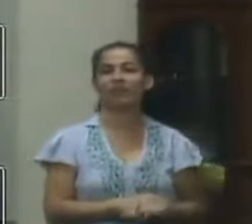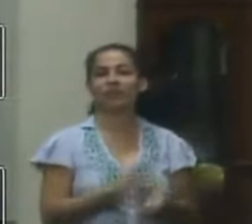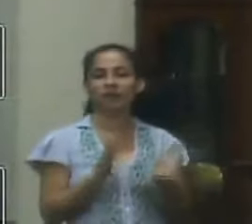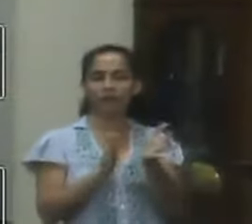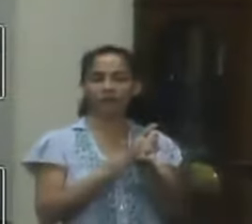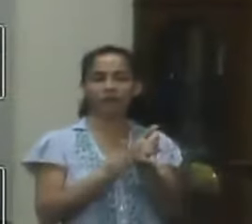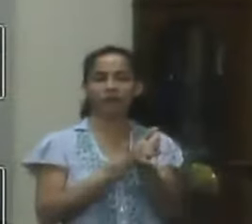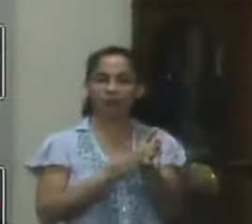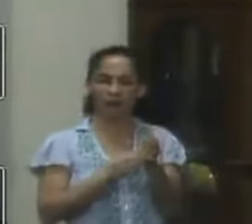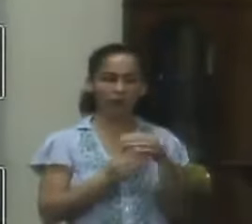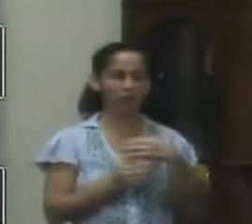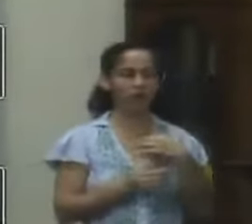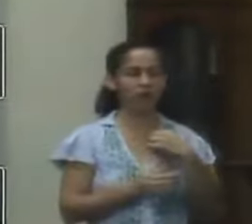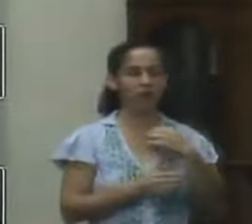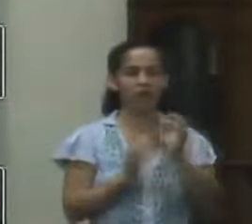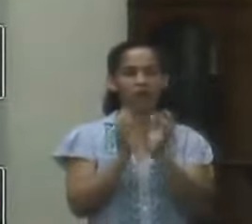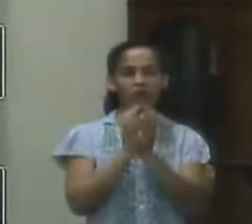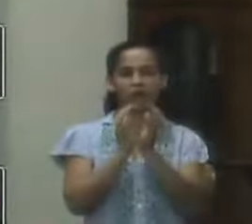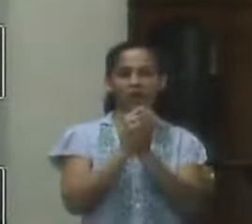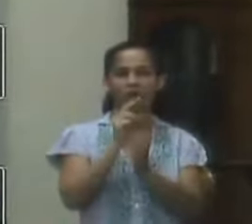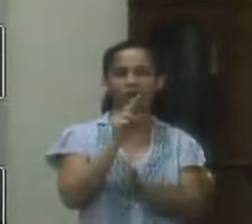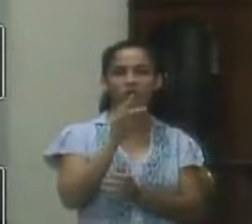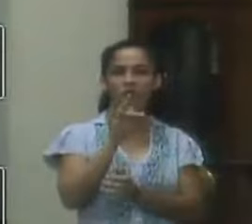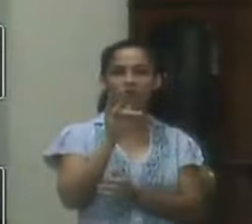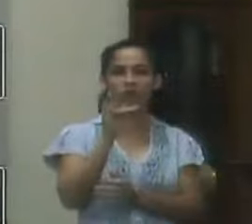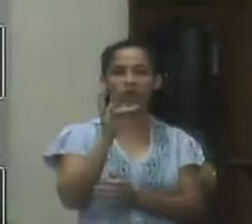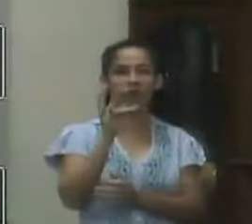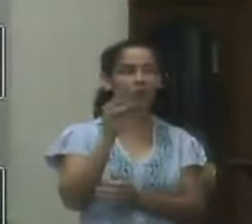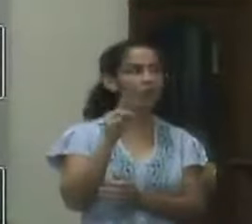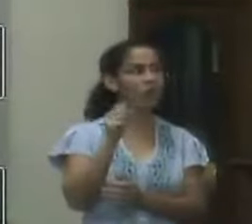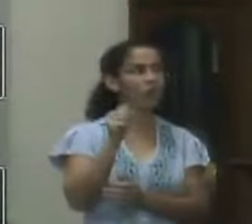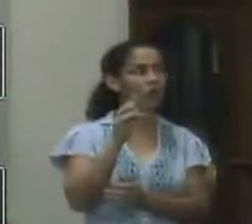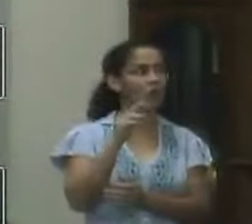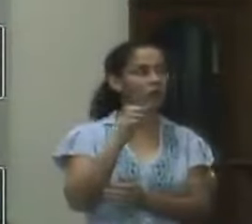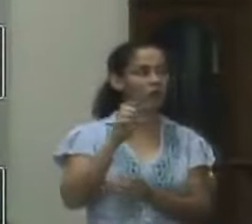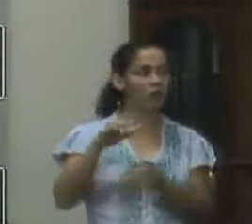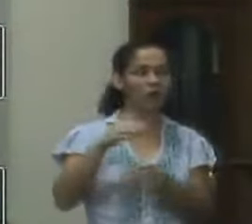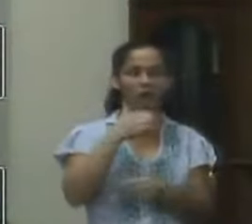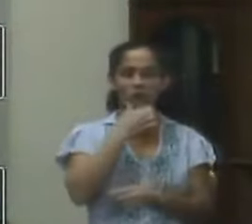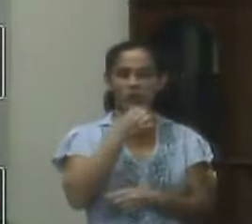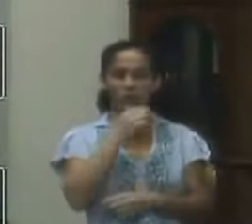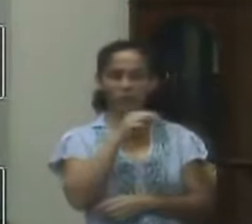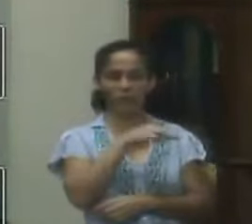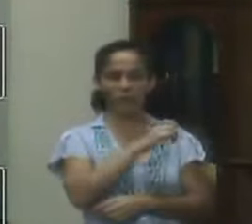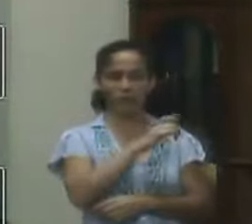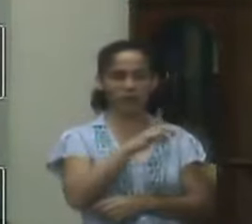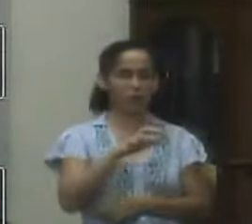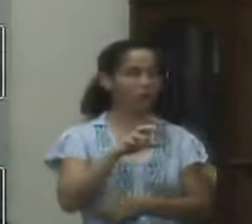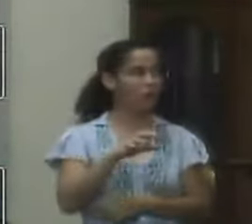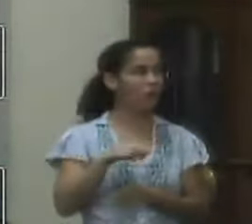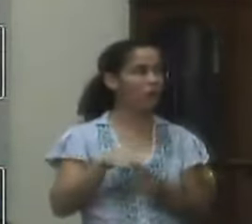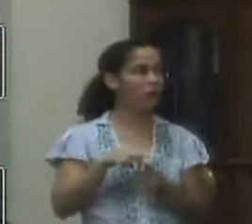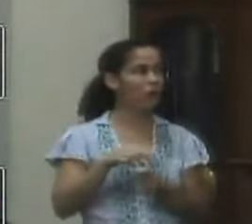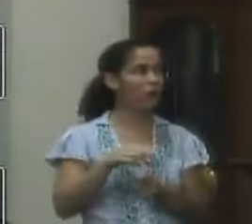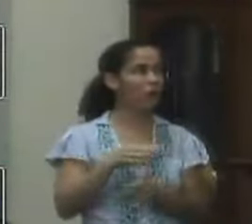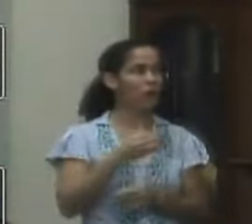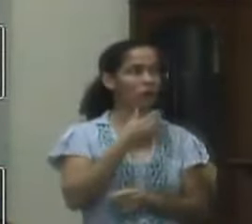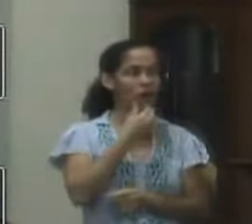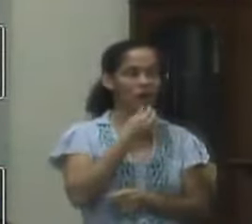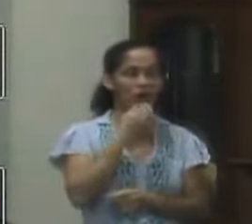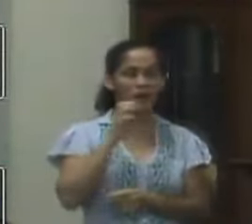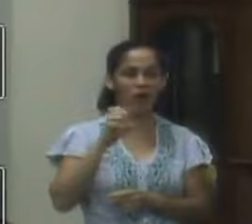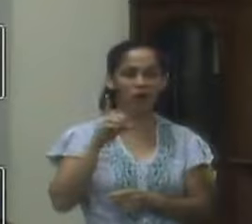parabenizar a equipe da Uvafer na pessoa do senhor Miguel Pelegrini na pessoa do senhor